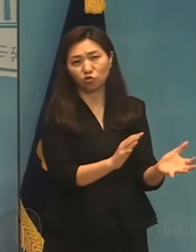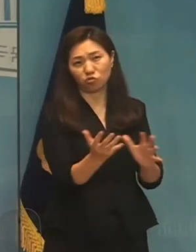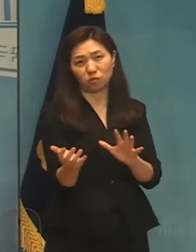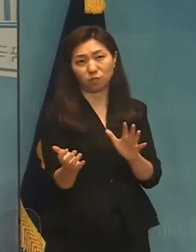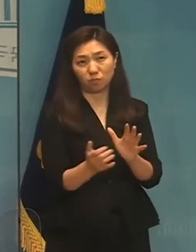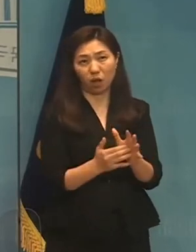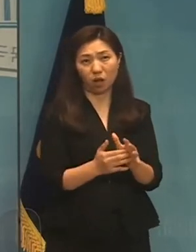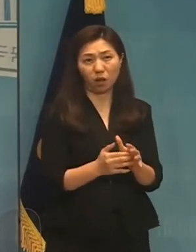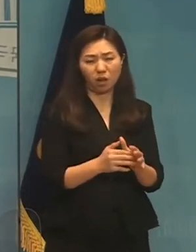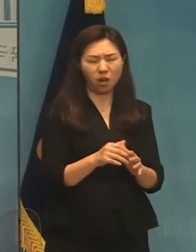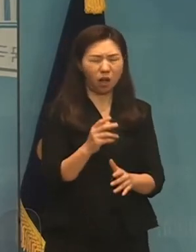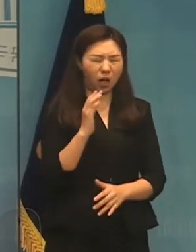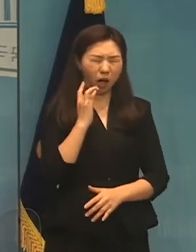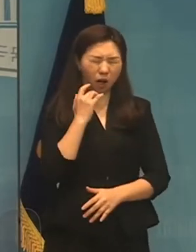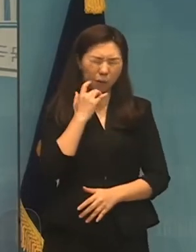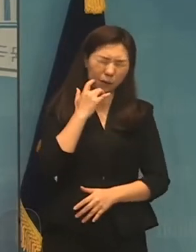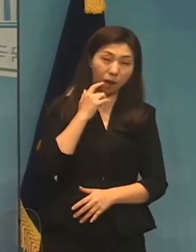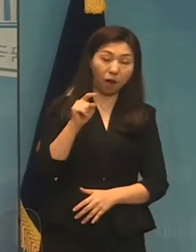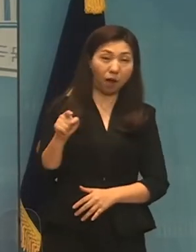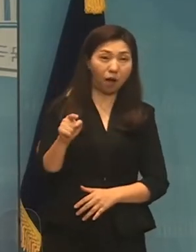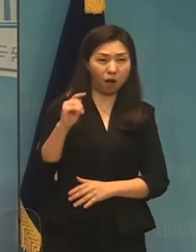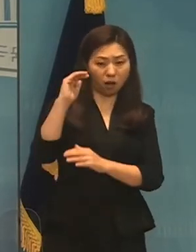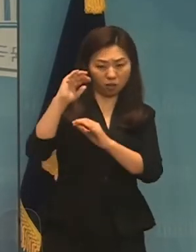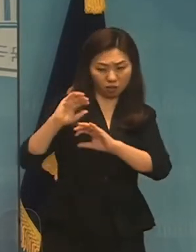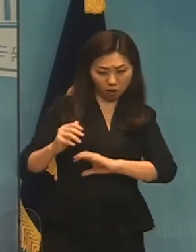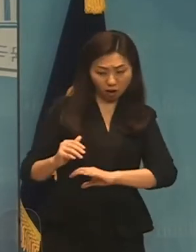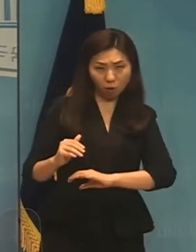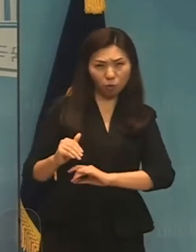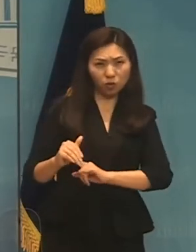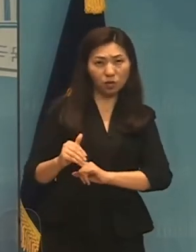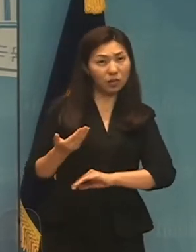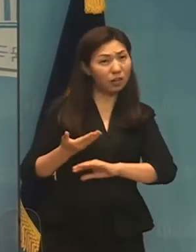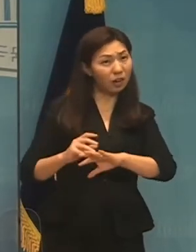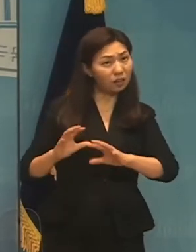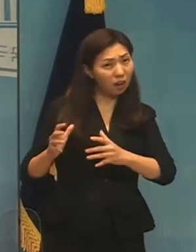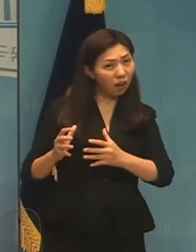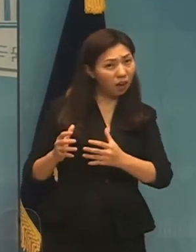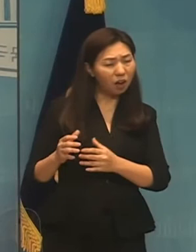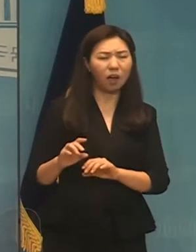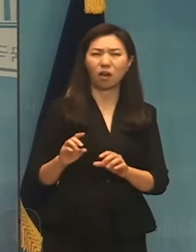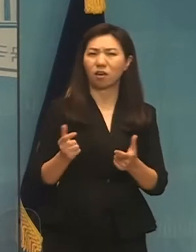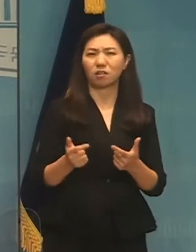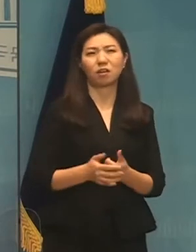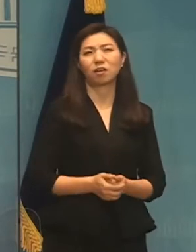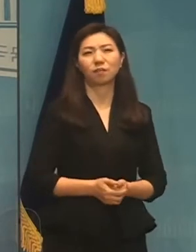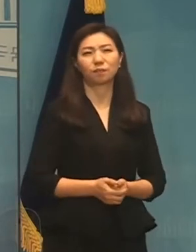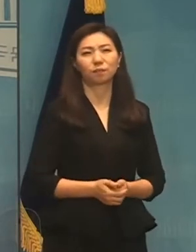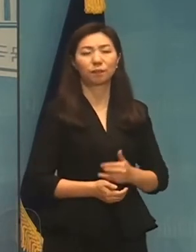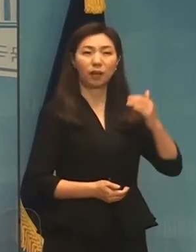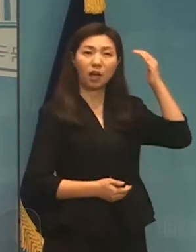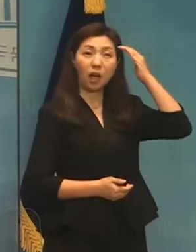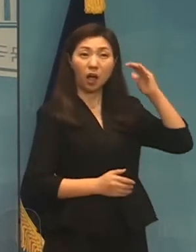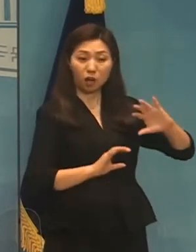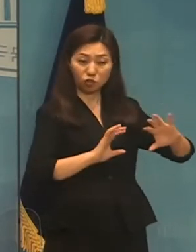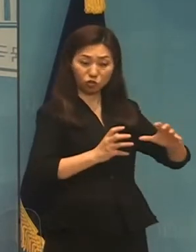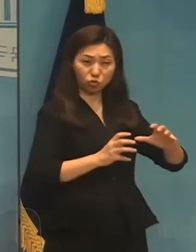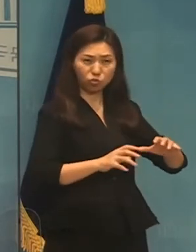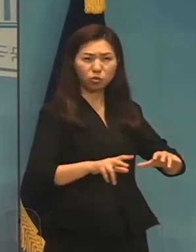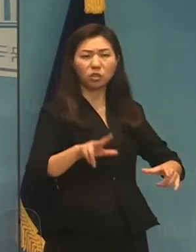이야기처럼 들리십니까? 저는 장담하건대 대한민국도 이대로 가다간